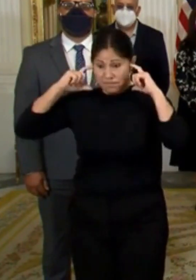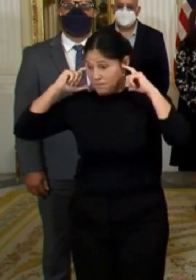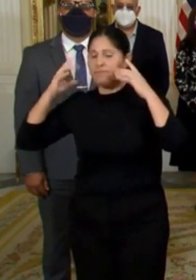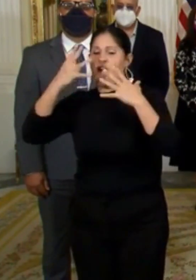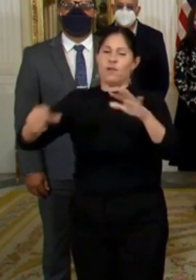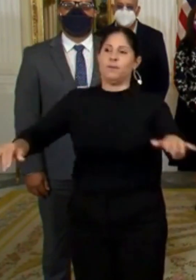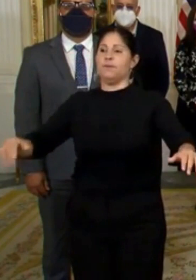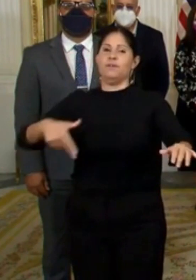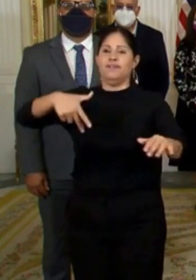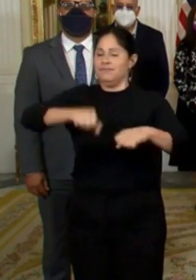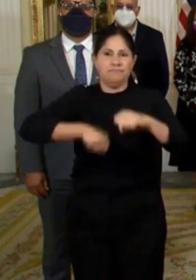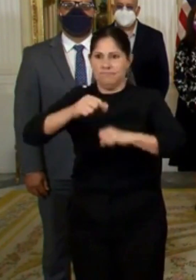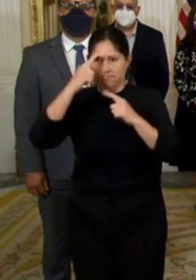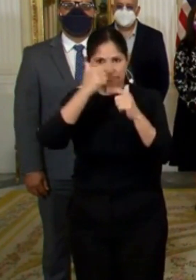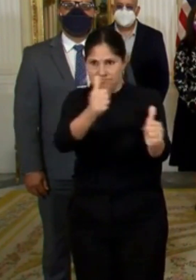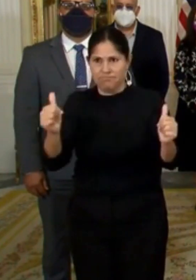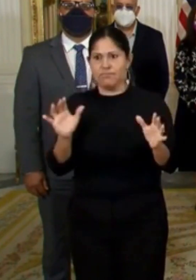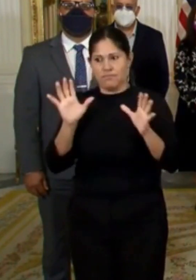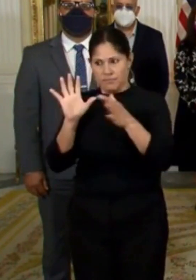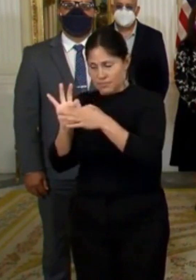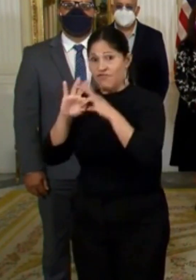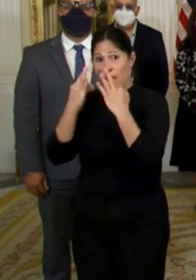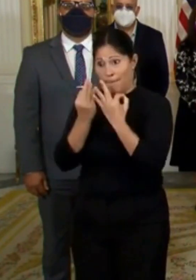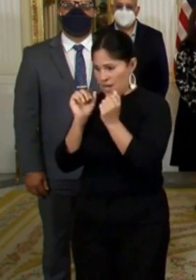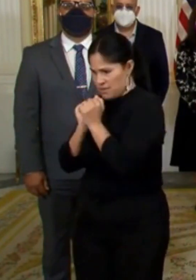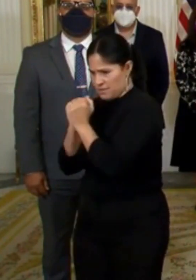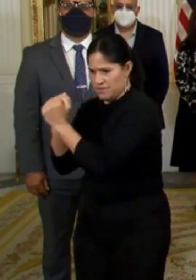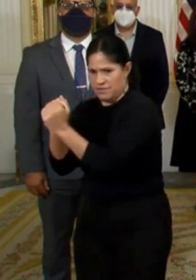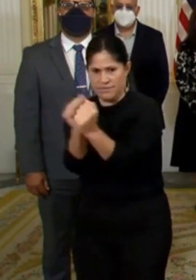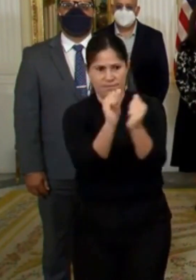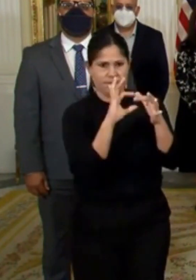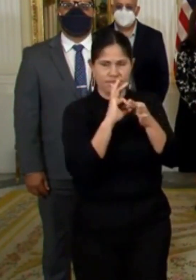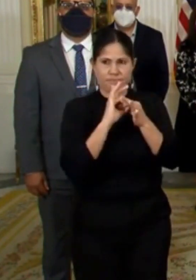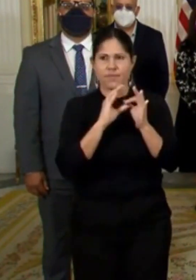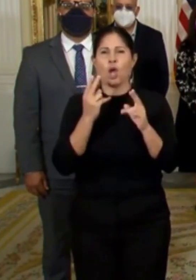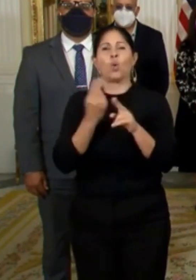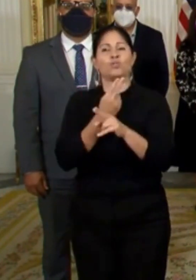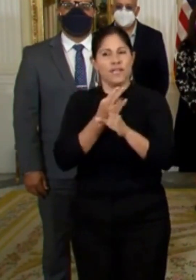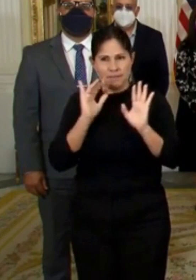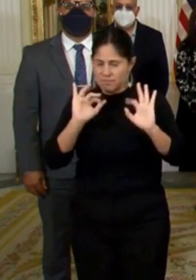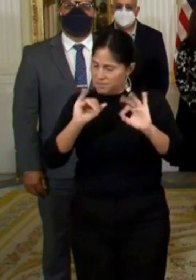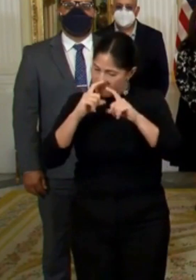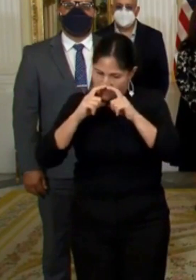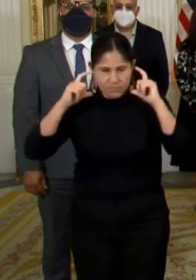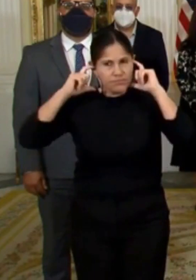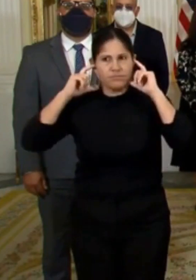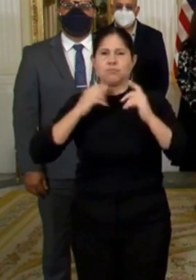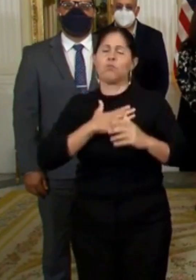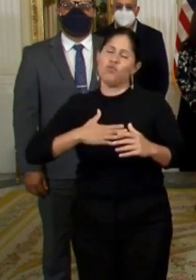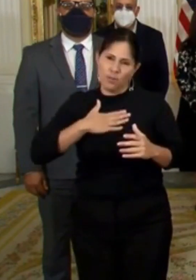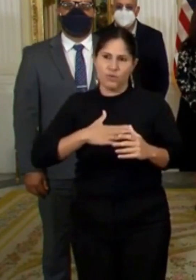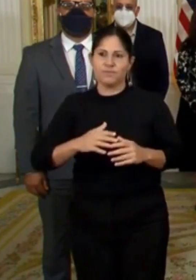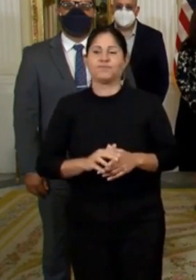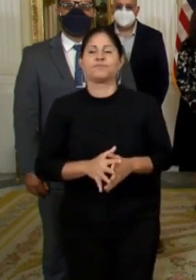los grupos familiares y de las demás medidas de protección, como el uso de las mascarillas. Permanecerán cerrados al